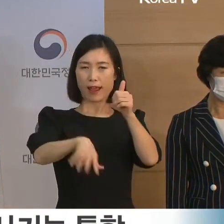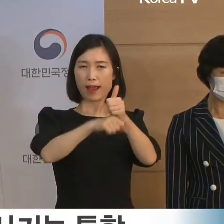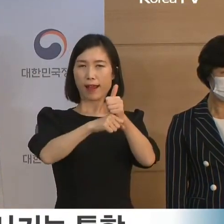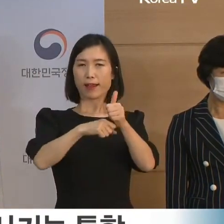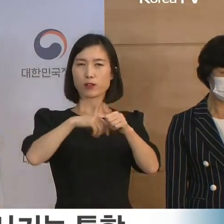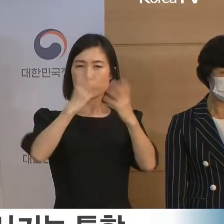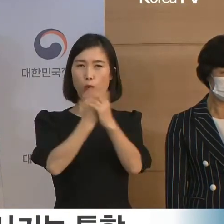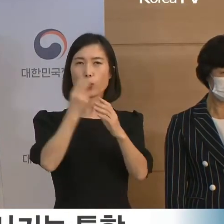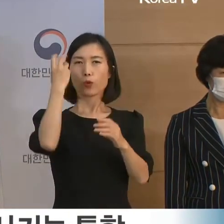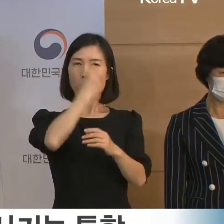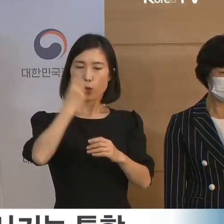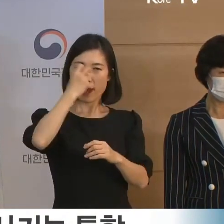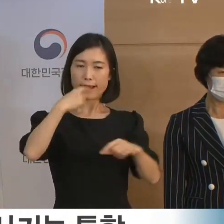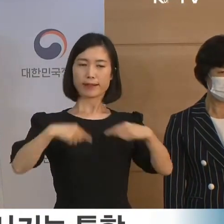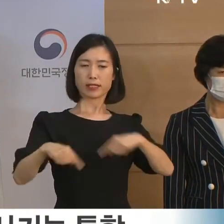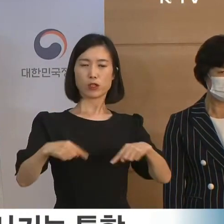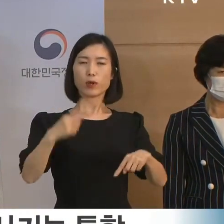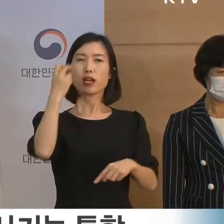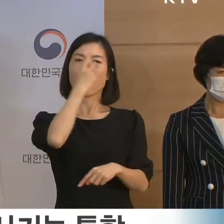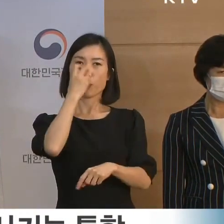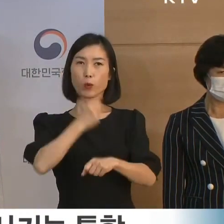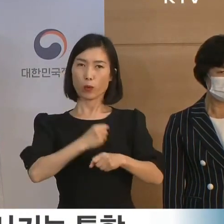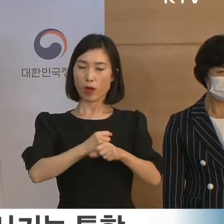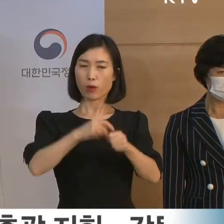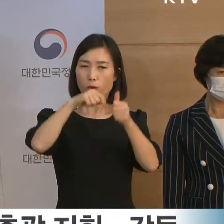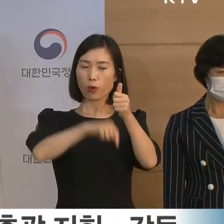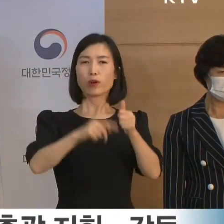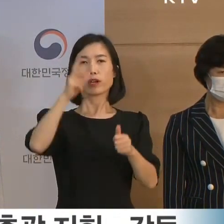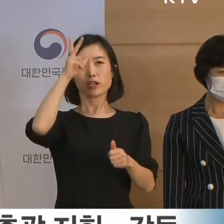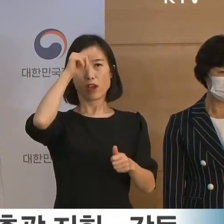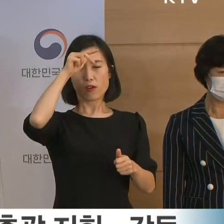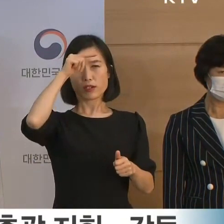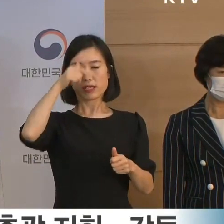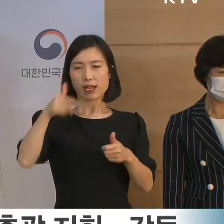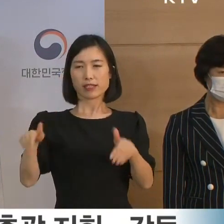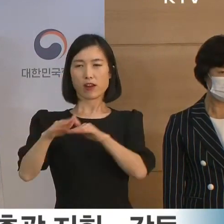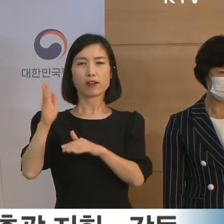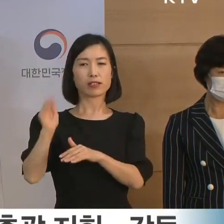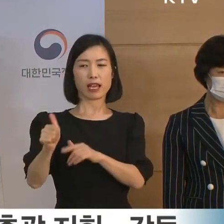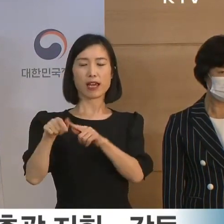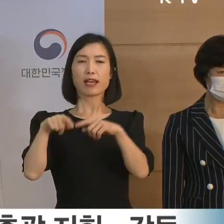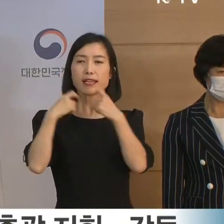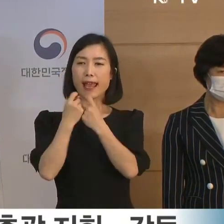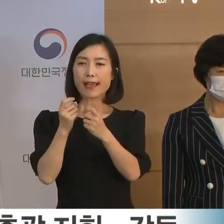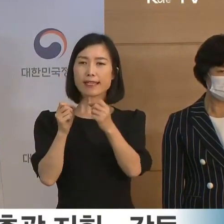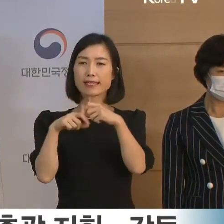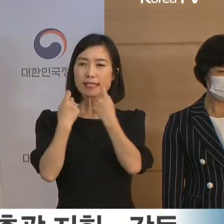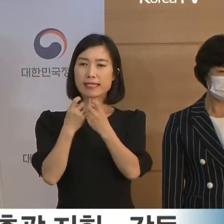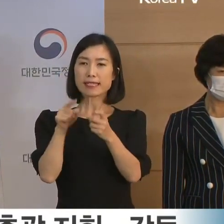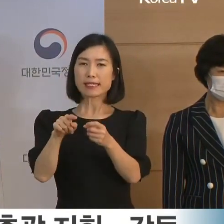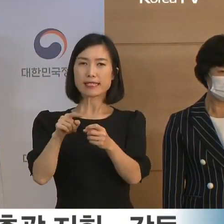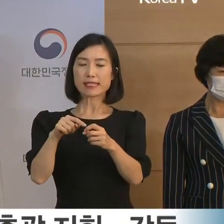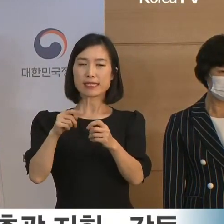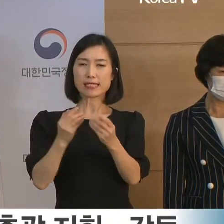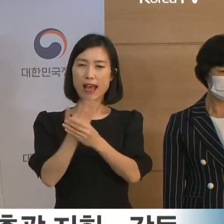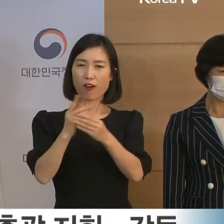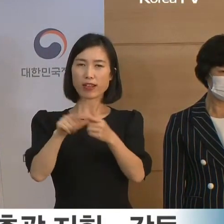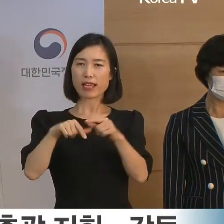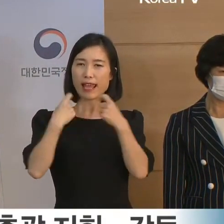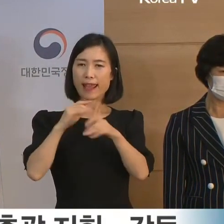지휘감독하도록 하고 경찰청장의 개별 사건에 대한 구체적인 수사 지휘권을